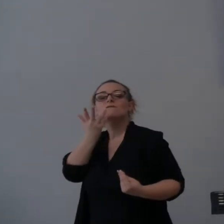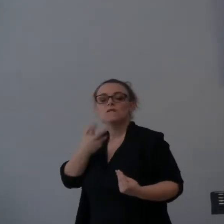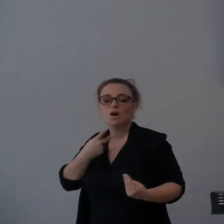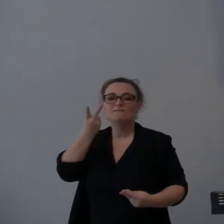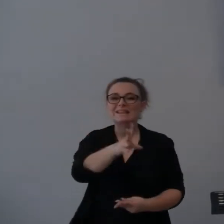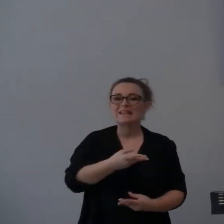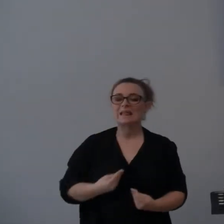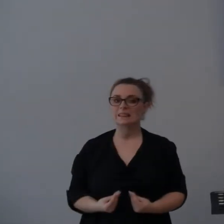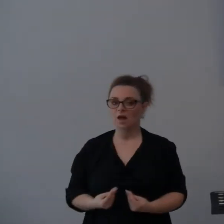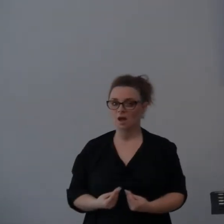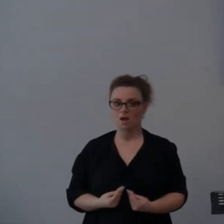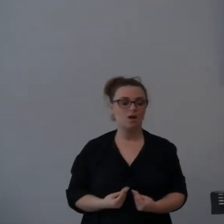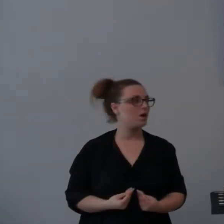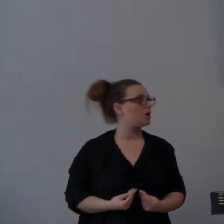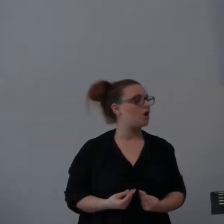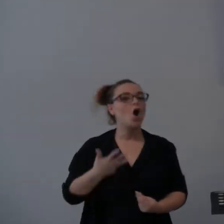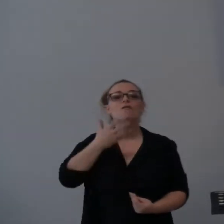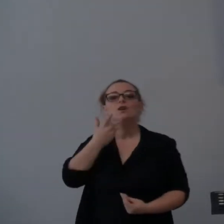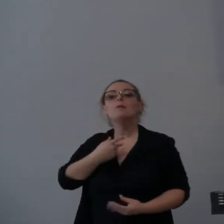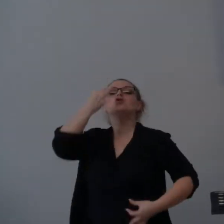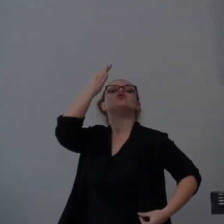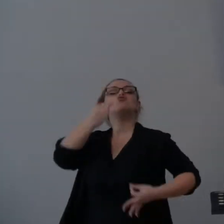se lo merita? A farci giustizia.